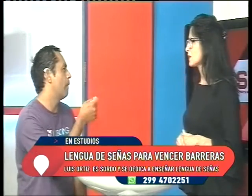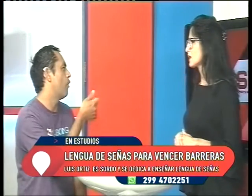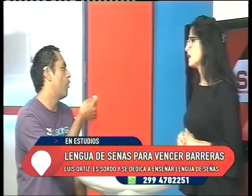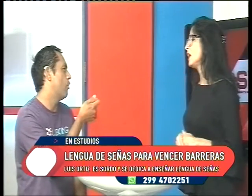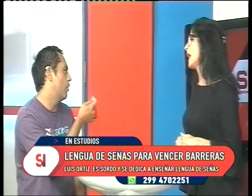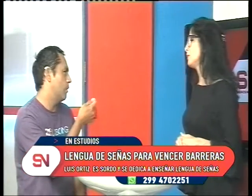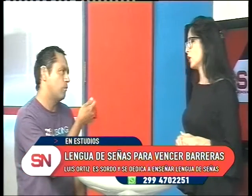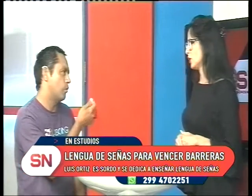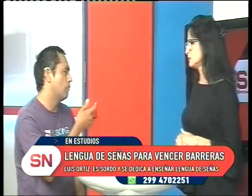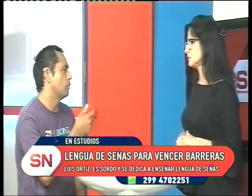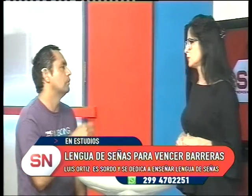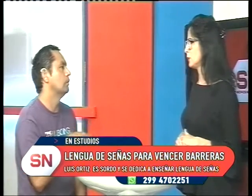Hay poco, muy poco.